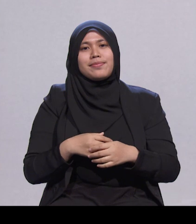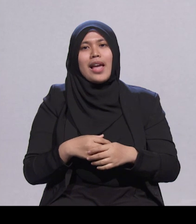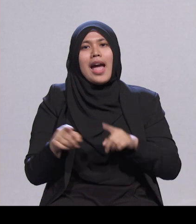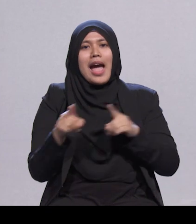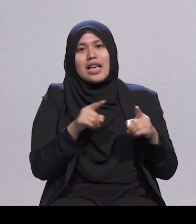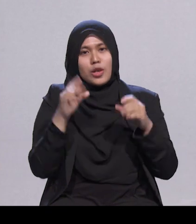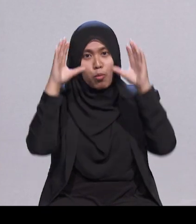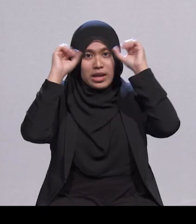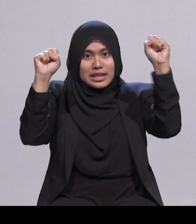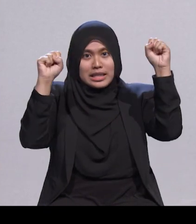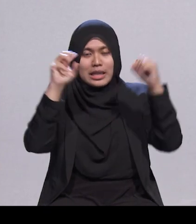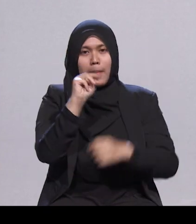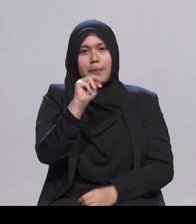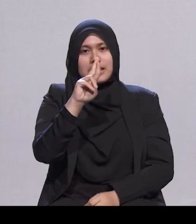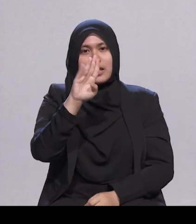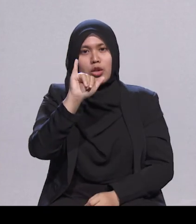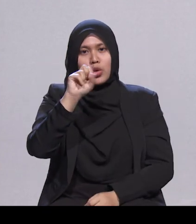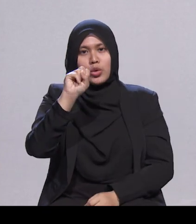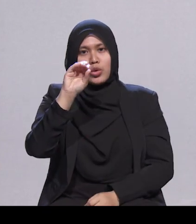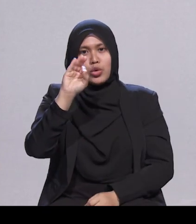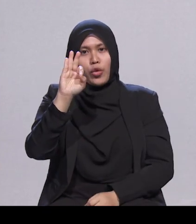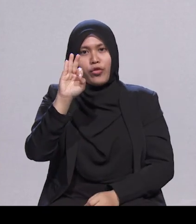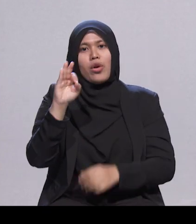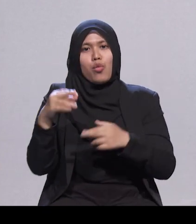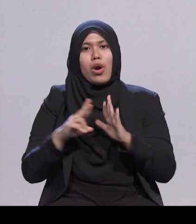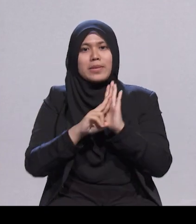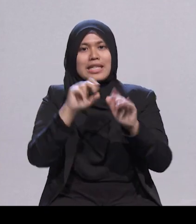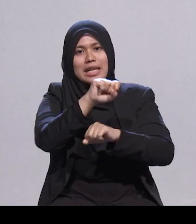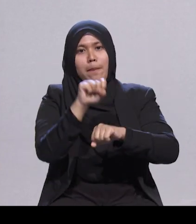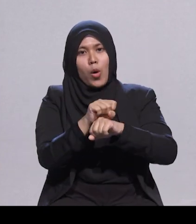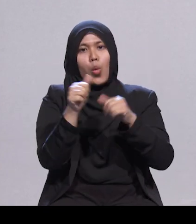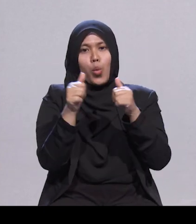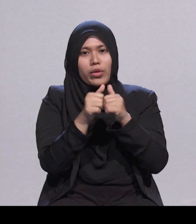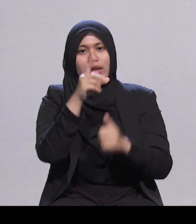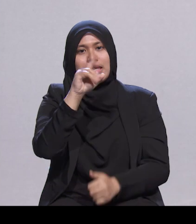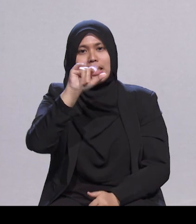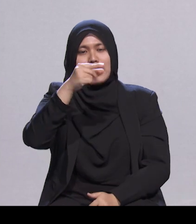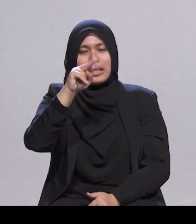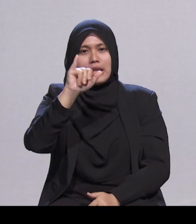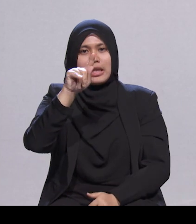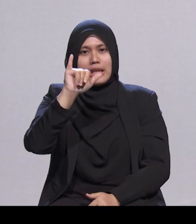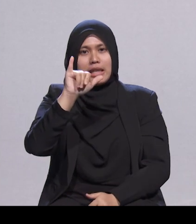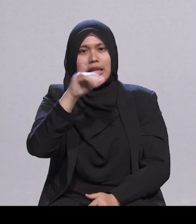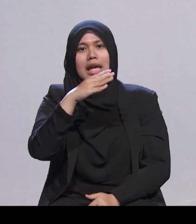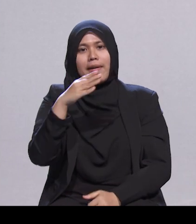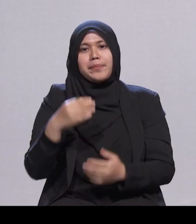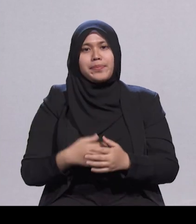Singapura dengan jemerlang dan berwibawa. Kita akan